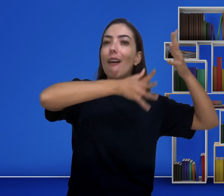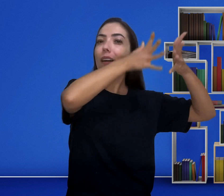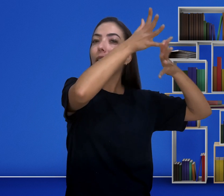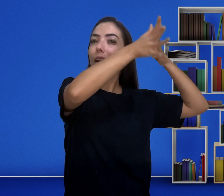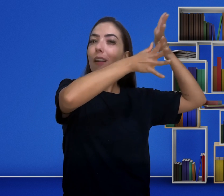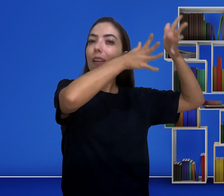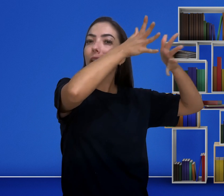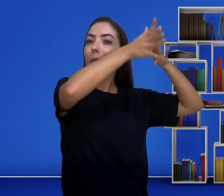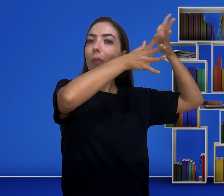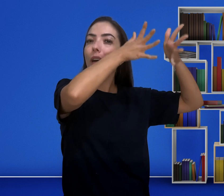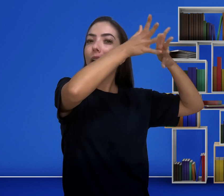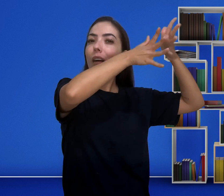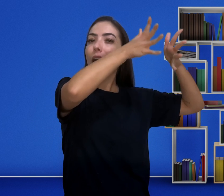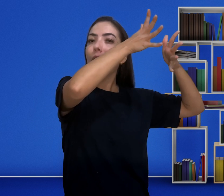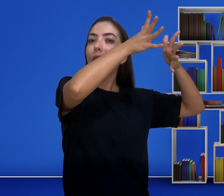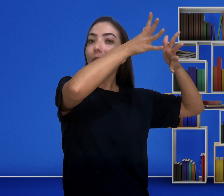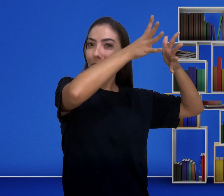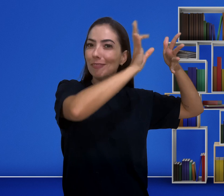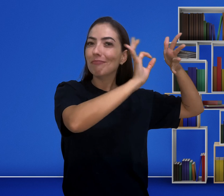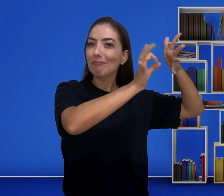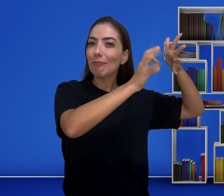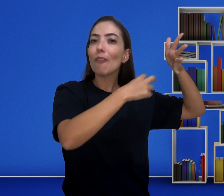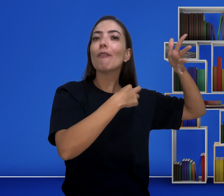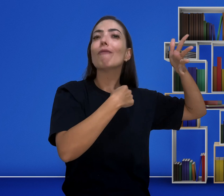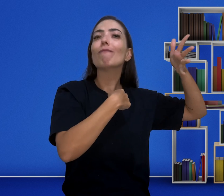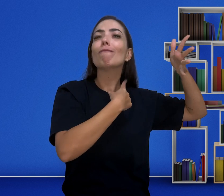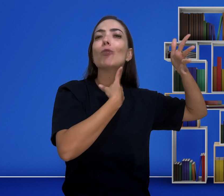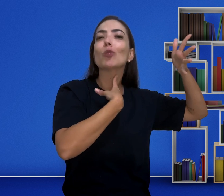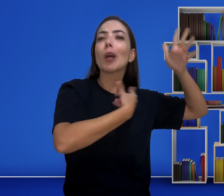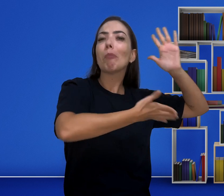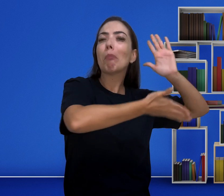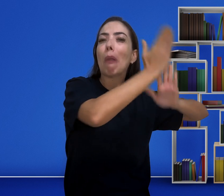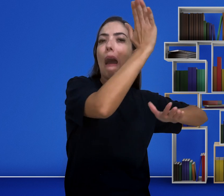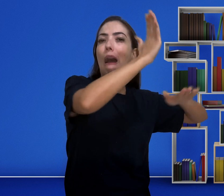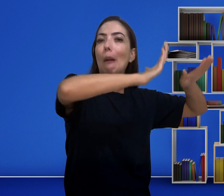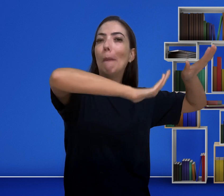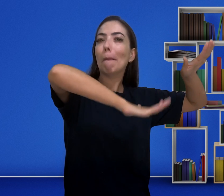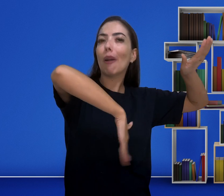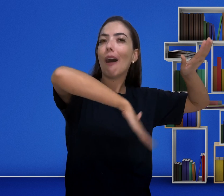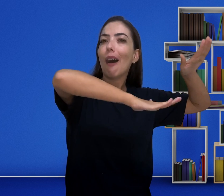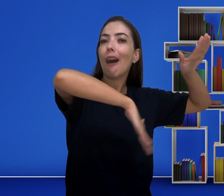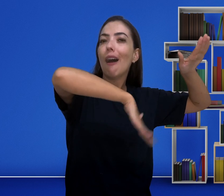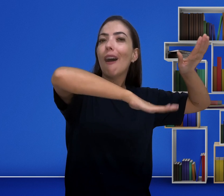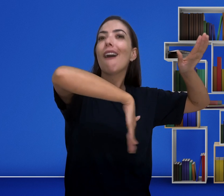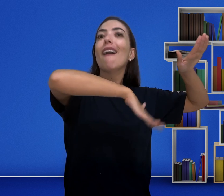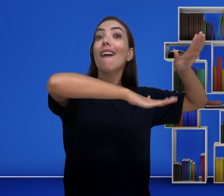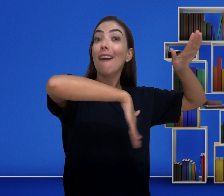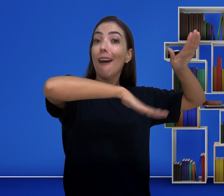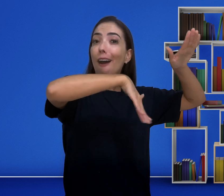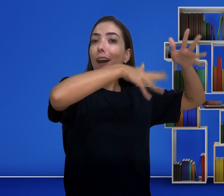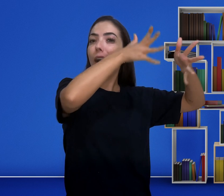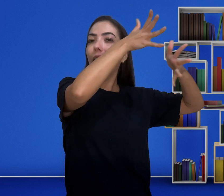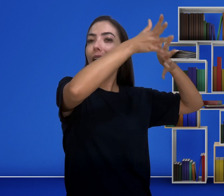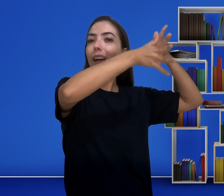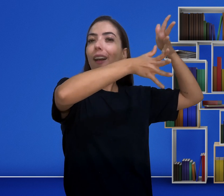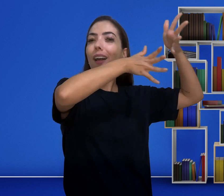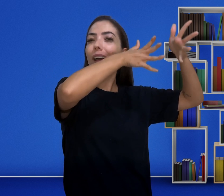tudo isso a partir da visualidade. Pensa, ai, que vontade de ir à praia. Aquele mar